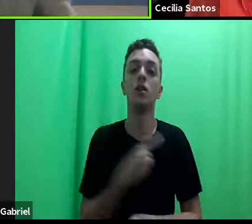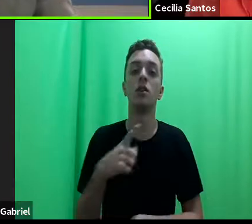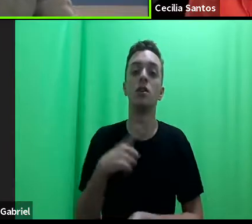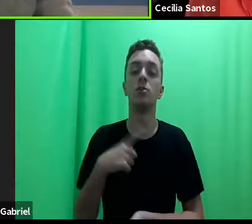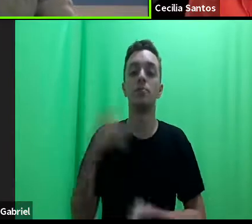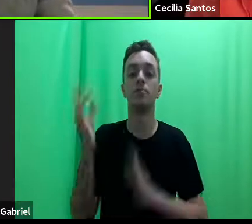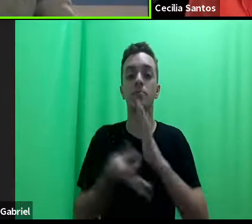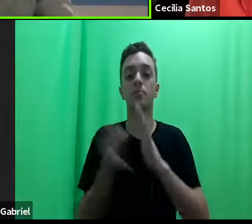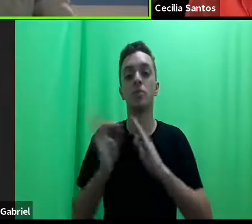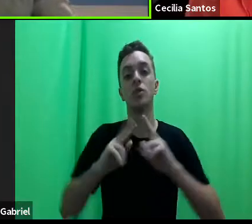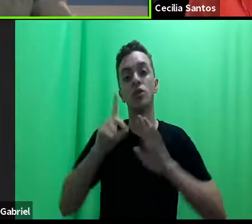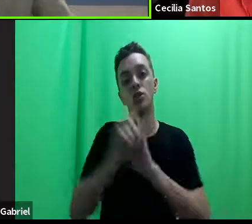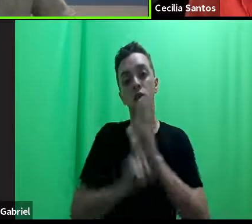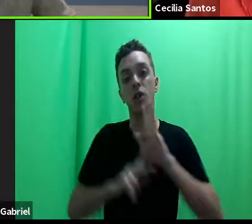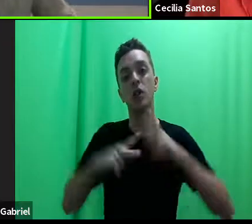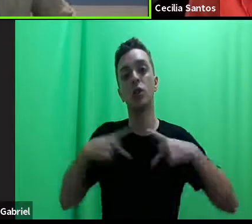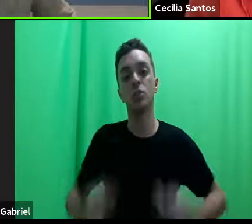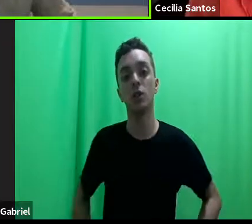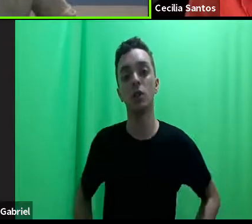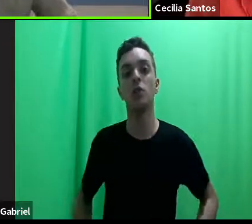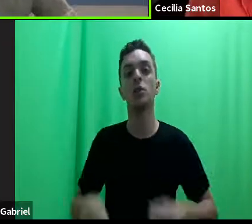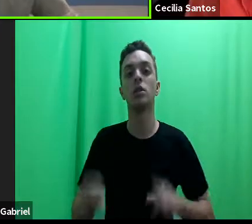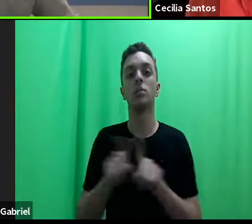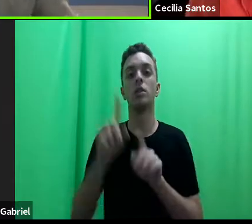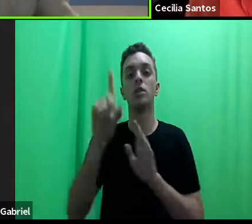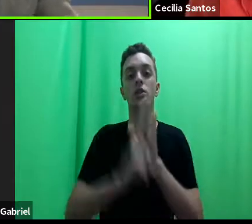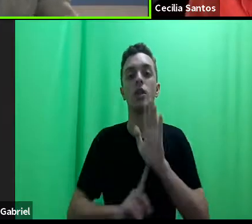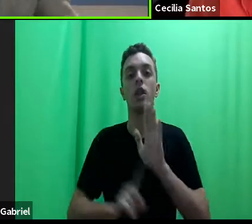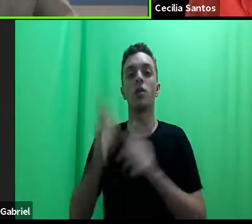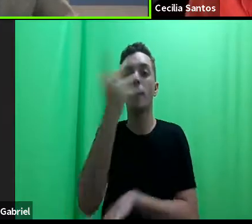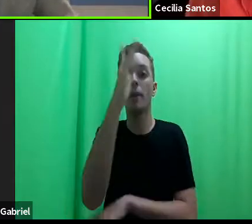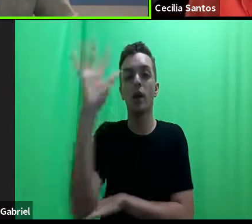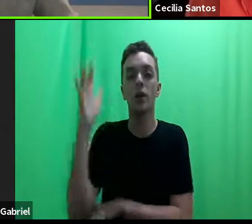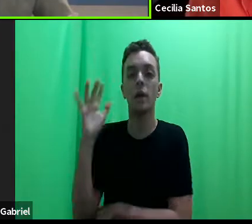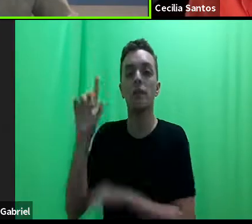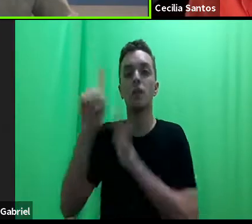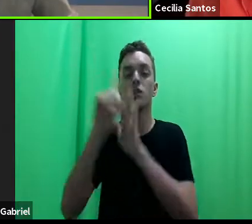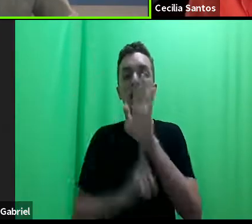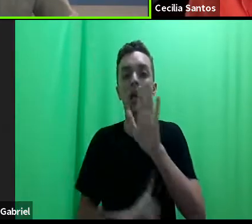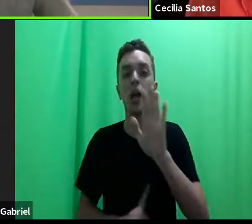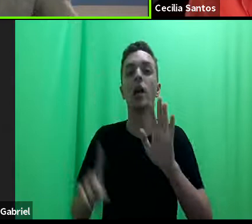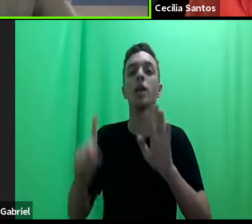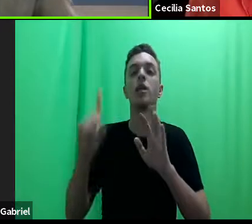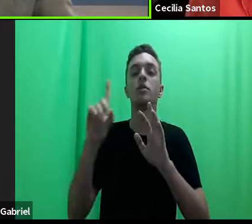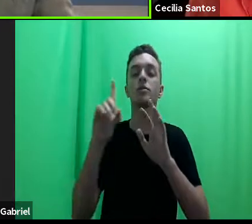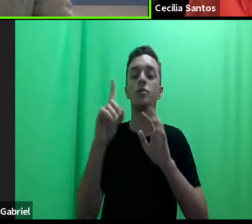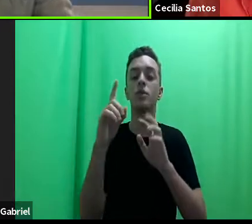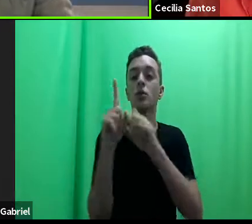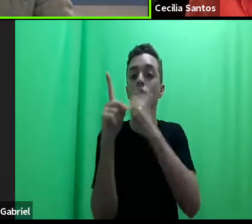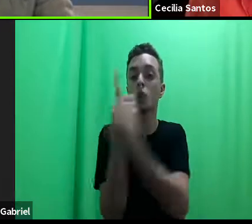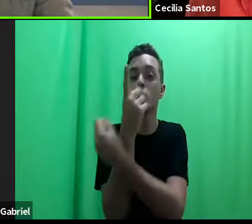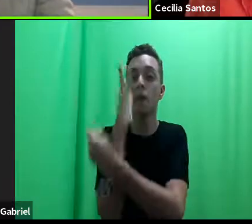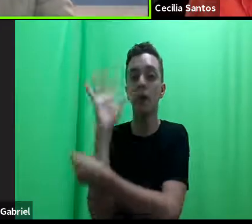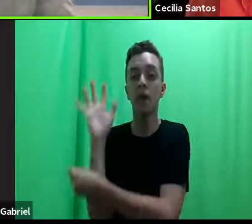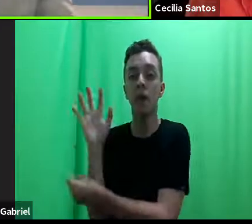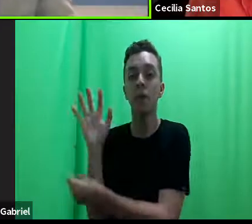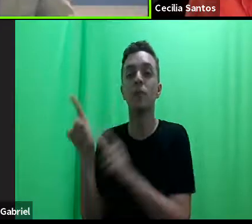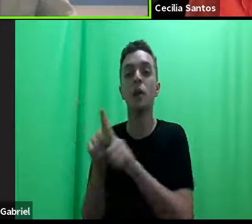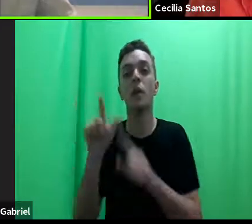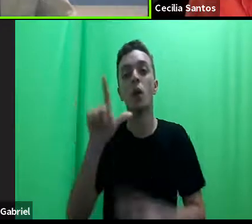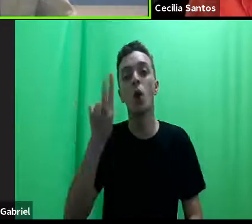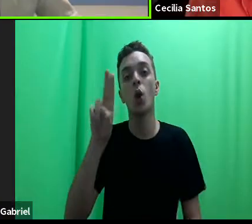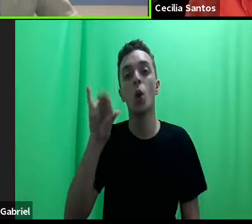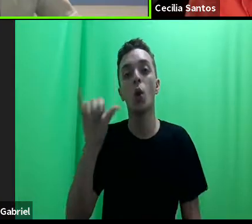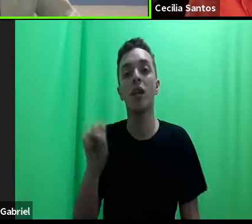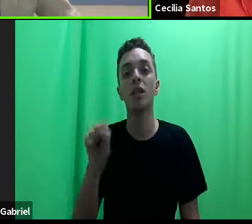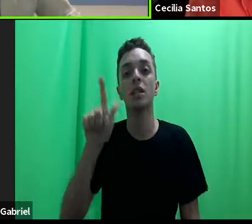humanos formalmente, direitos humanos e direito ambiental, direitos socioambientais, a Clínica Luiz Gama trabalha particularmente